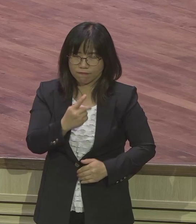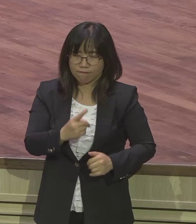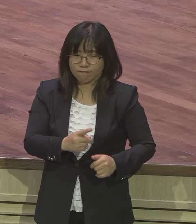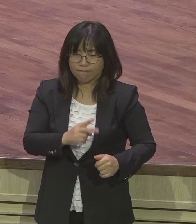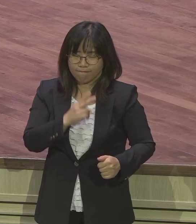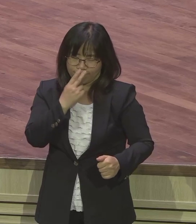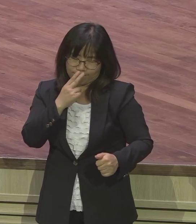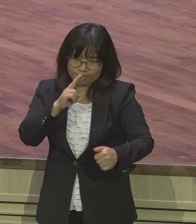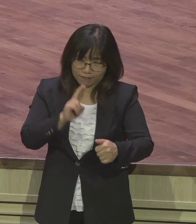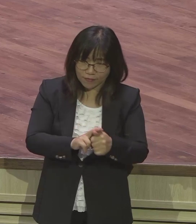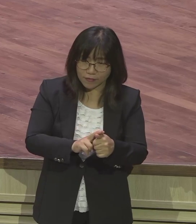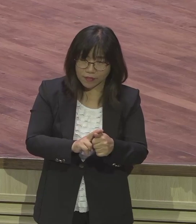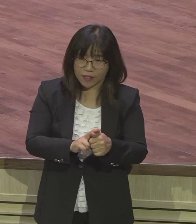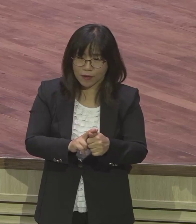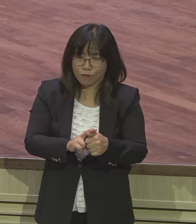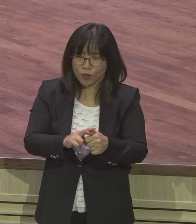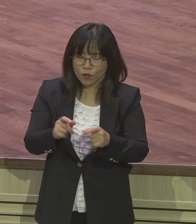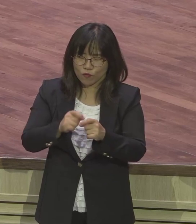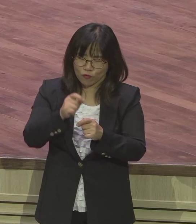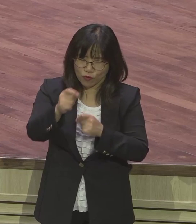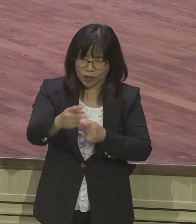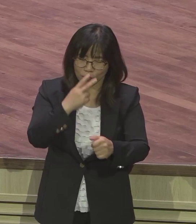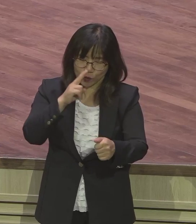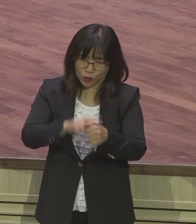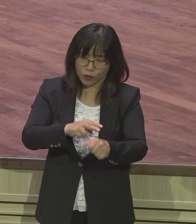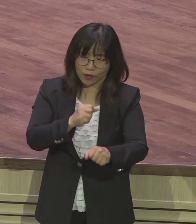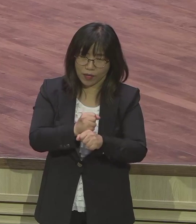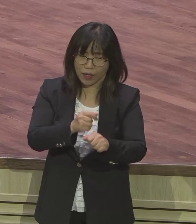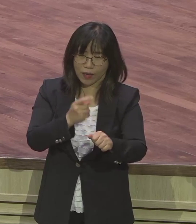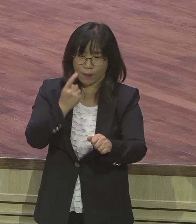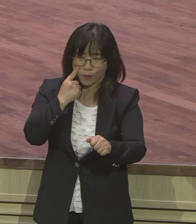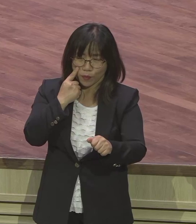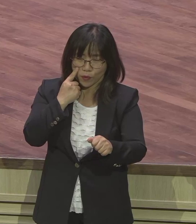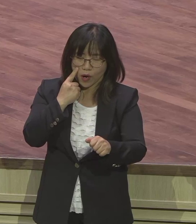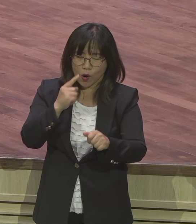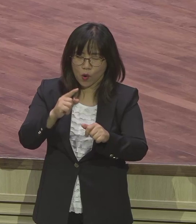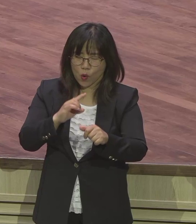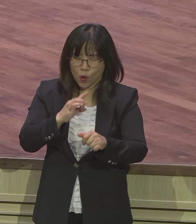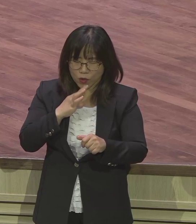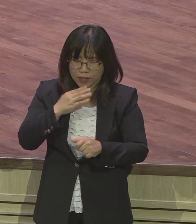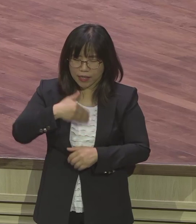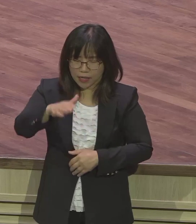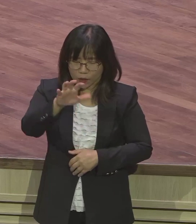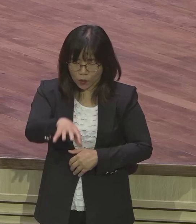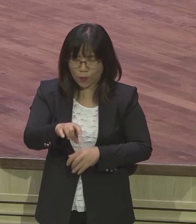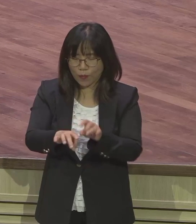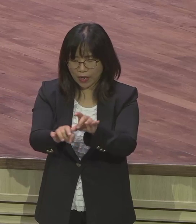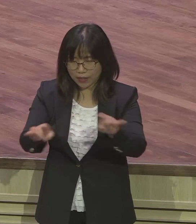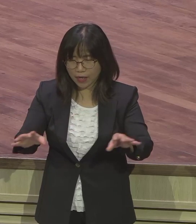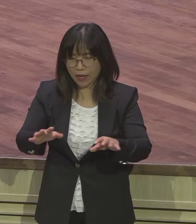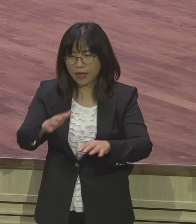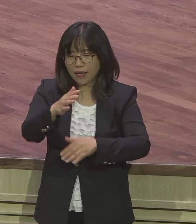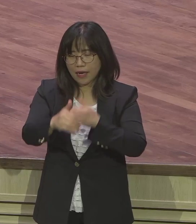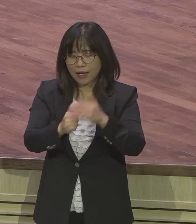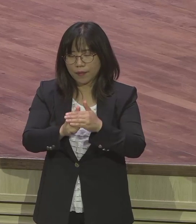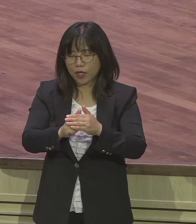그래서 가는 발걸음마다 오직 요가의 뜻만은 완전 시험에서 하나님께 최고 인광 돌리대는 복된